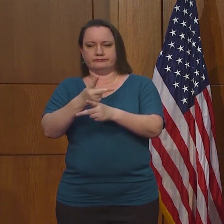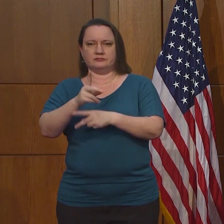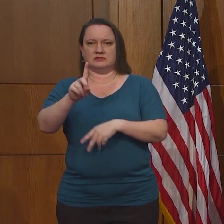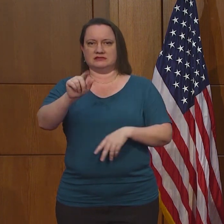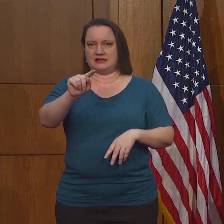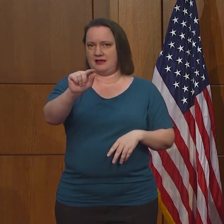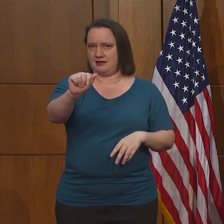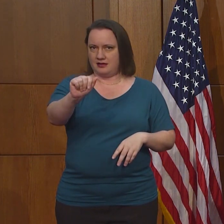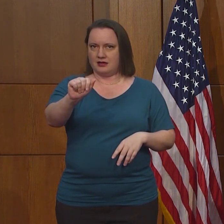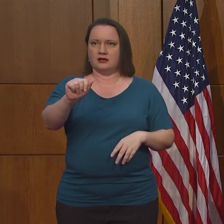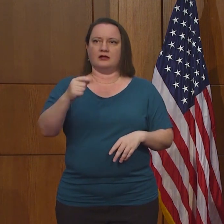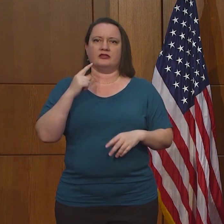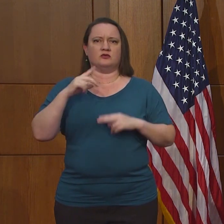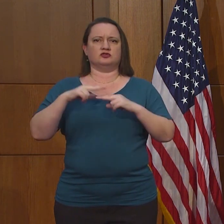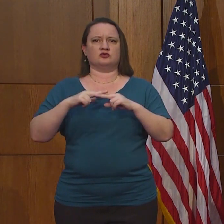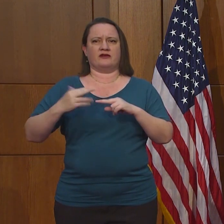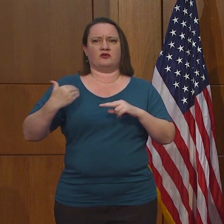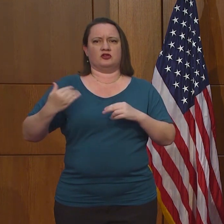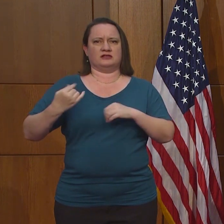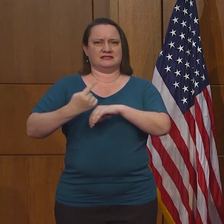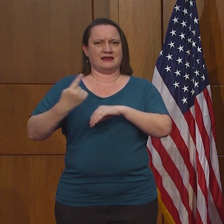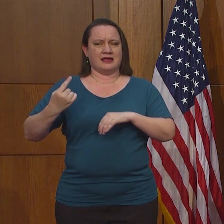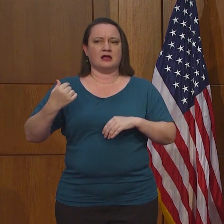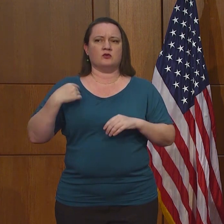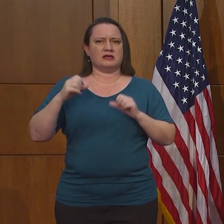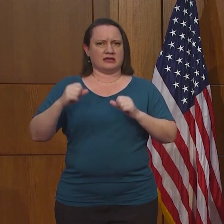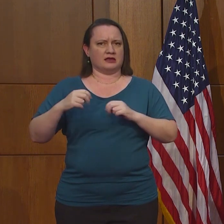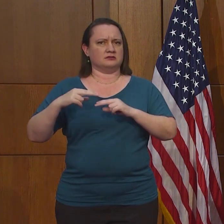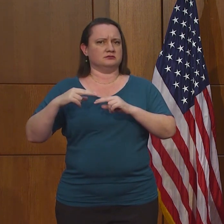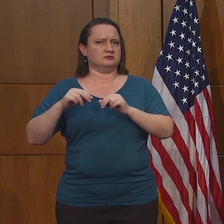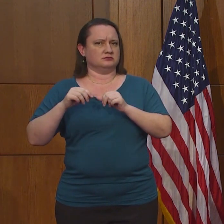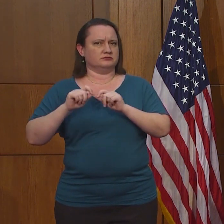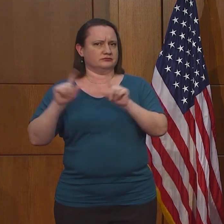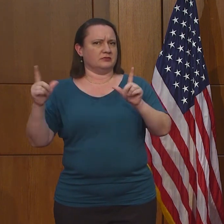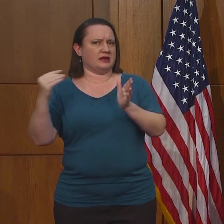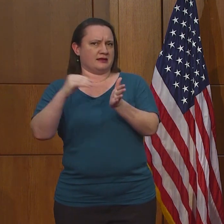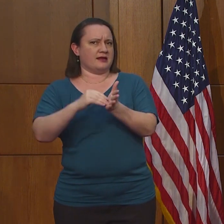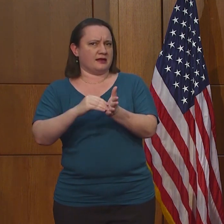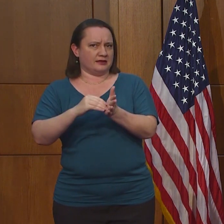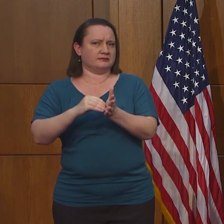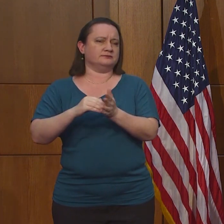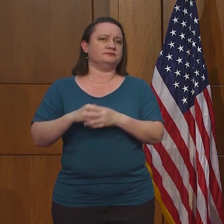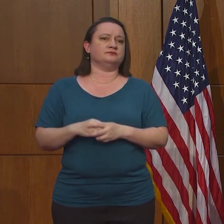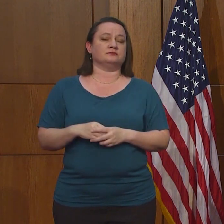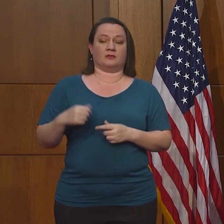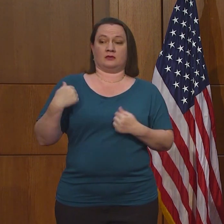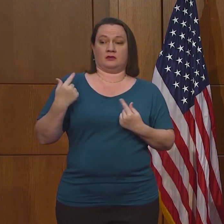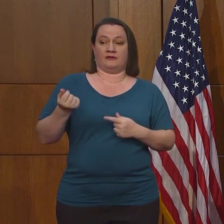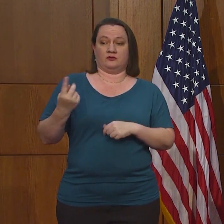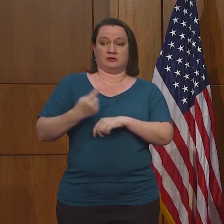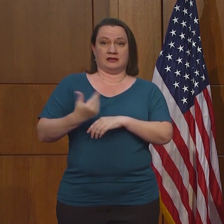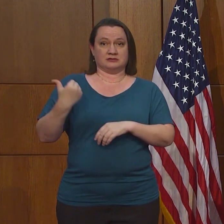de prevalencia. Podemos compartir más de esto. A un par de días